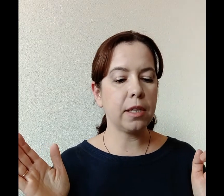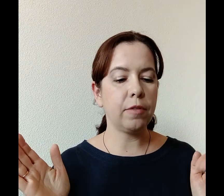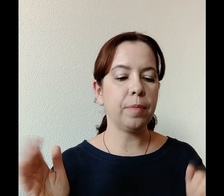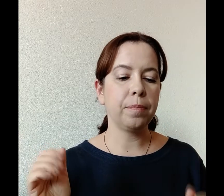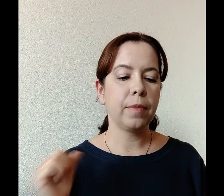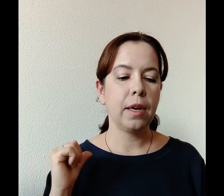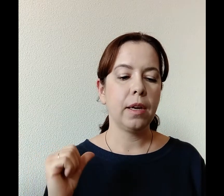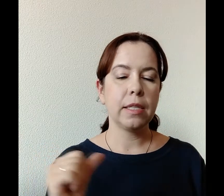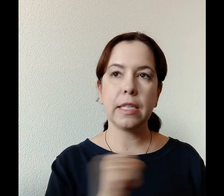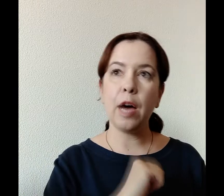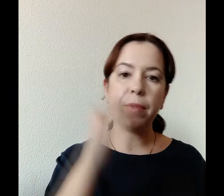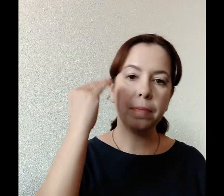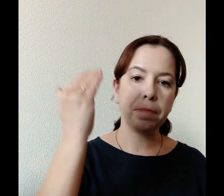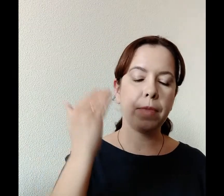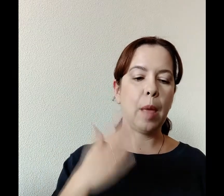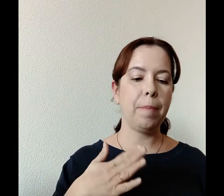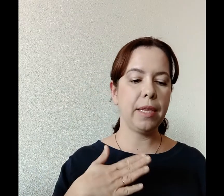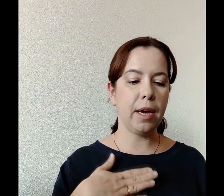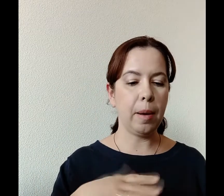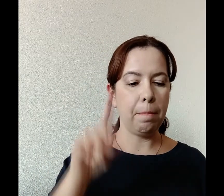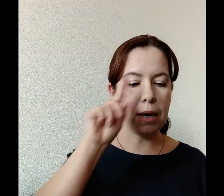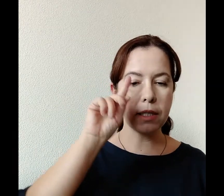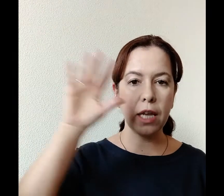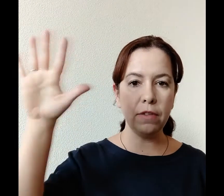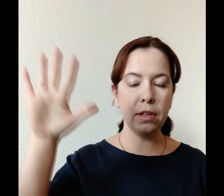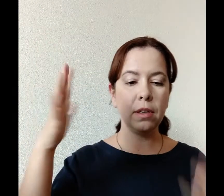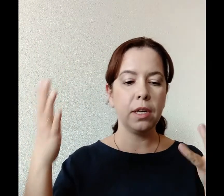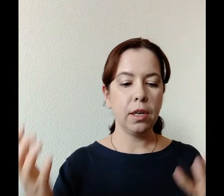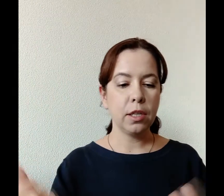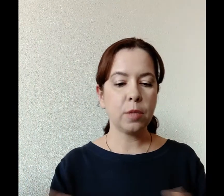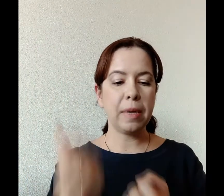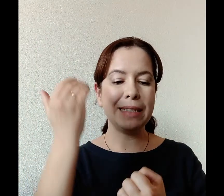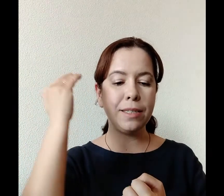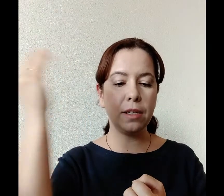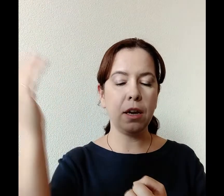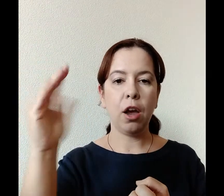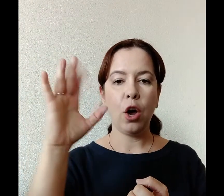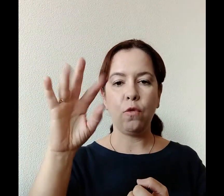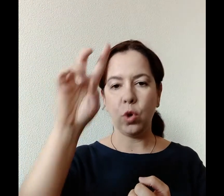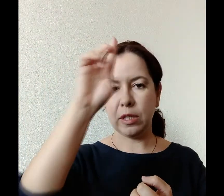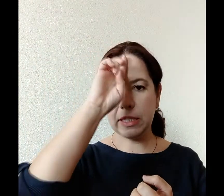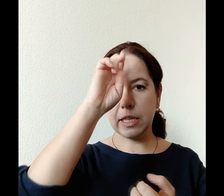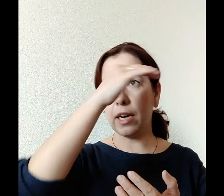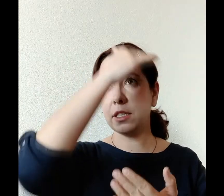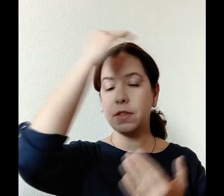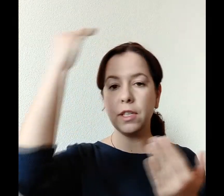Сам меня прославил, спаситель во царстве